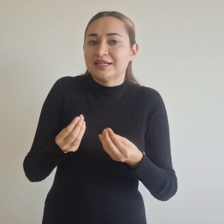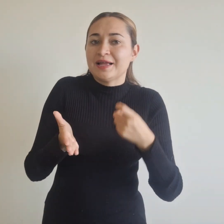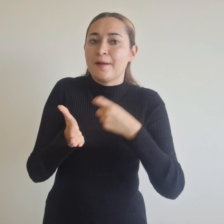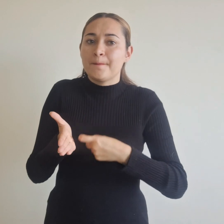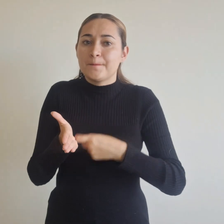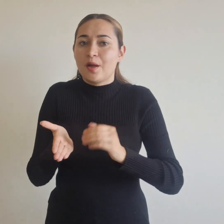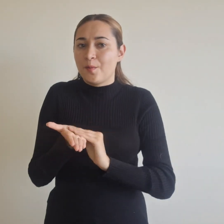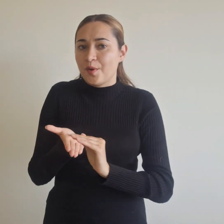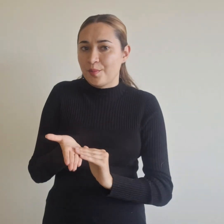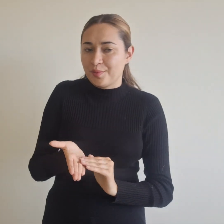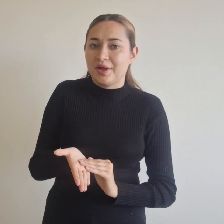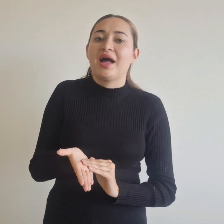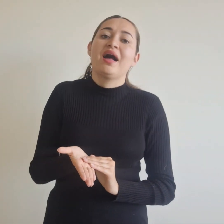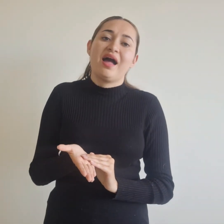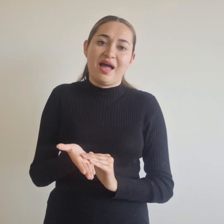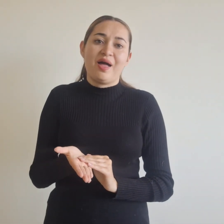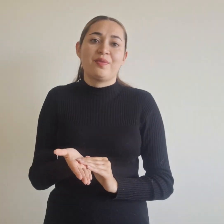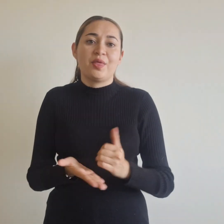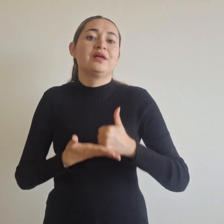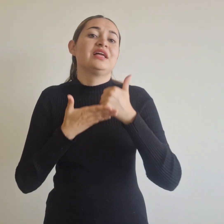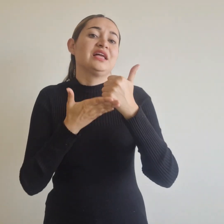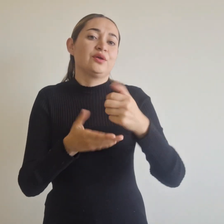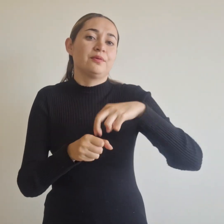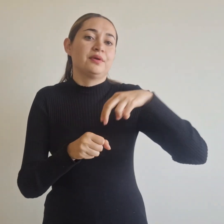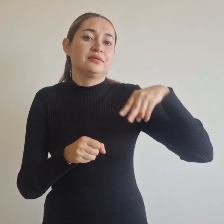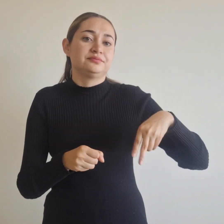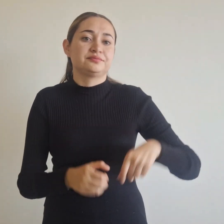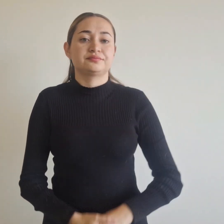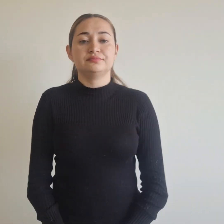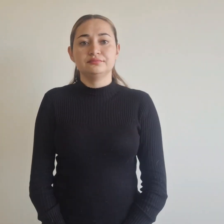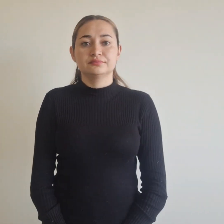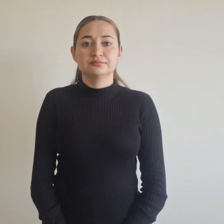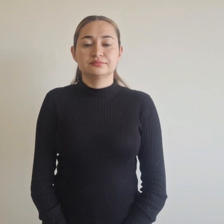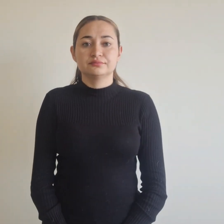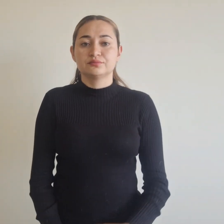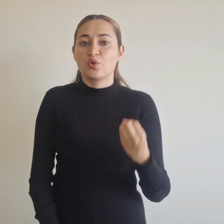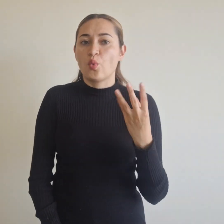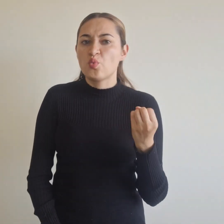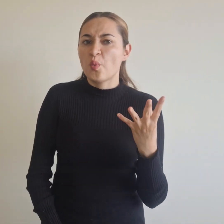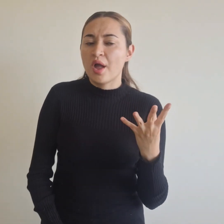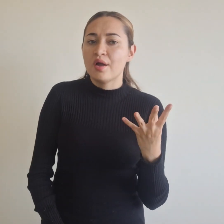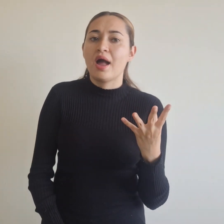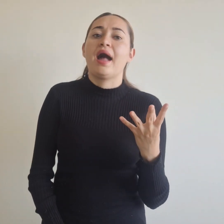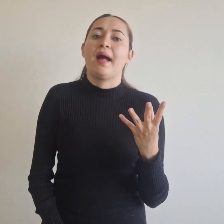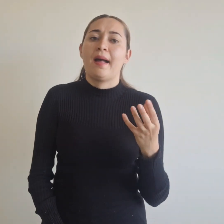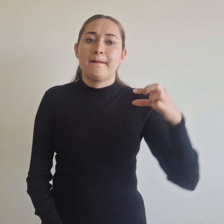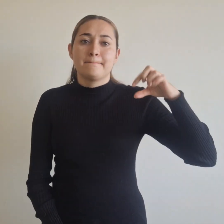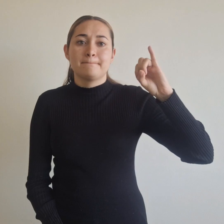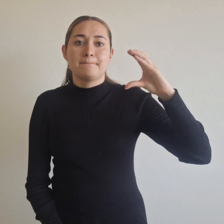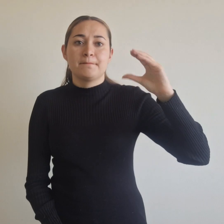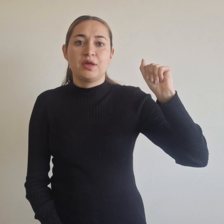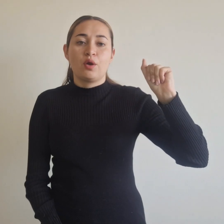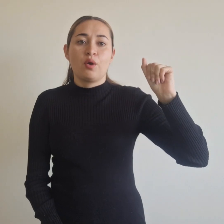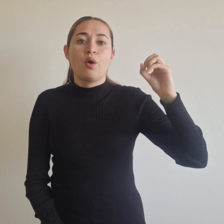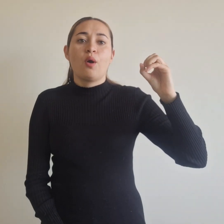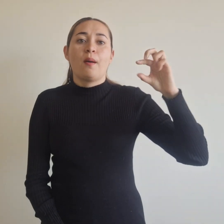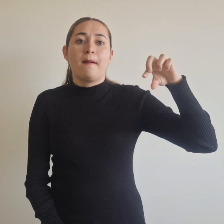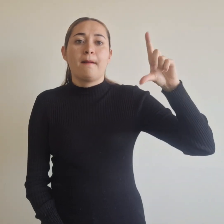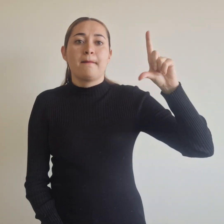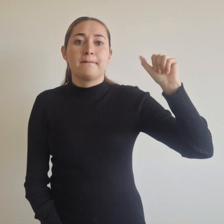que beneficien a la comunidad. Los números que aplican para el pico y placa a partir del 15 de enero